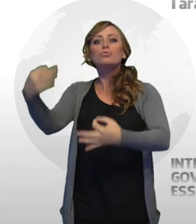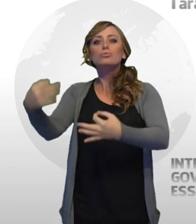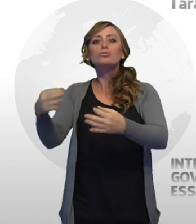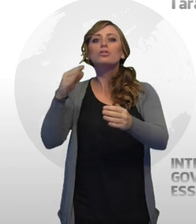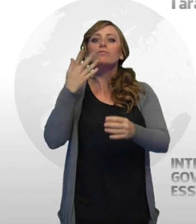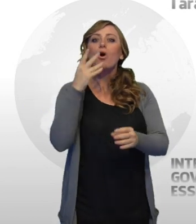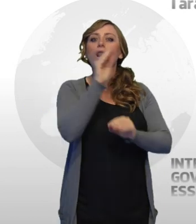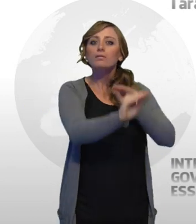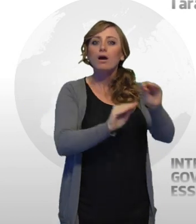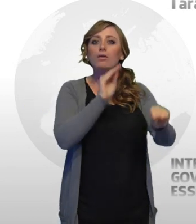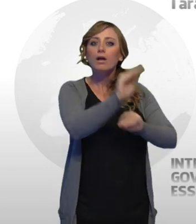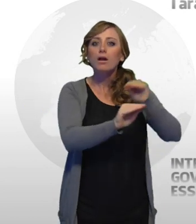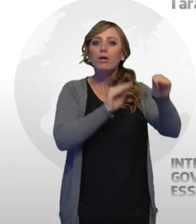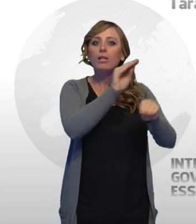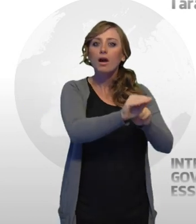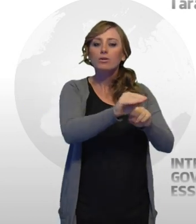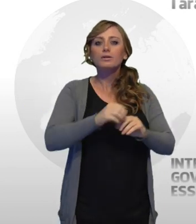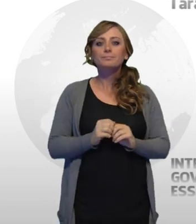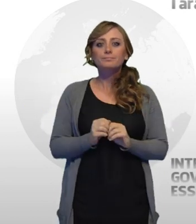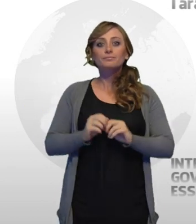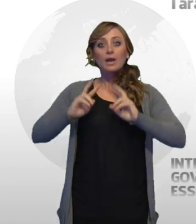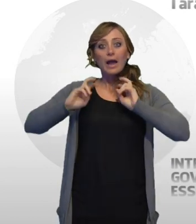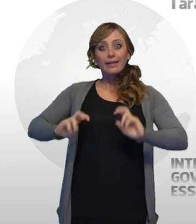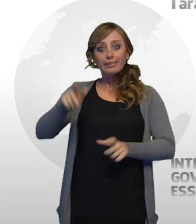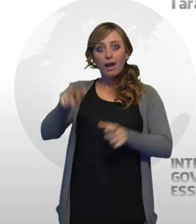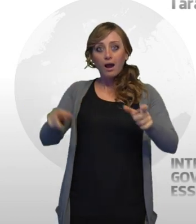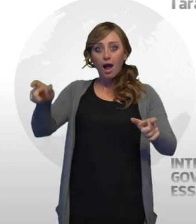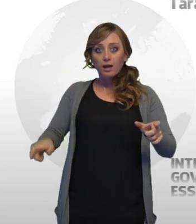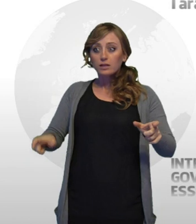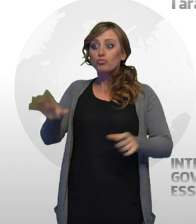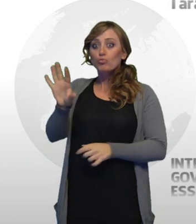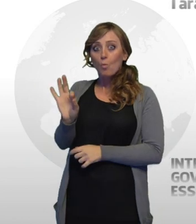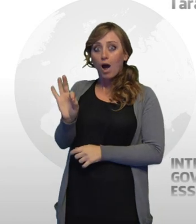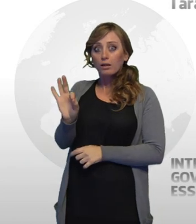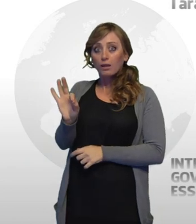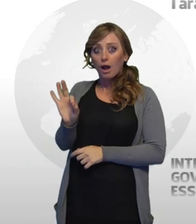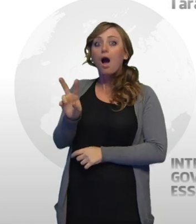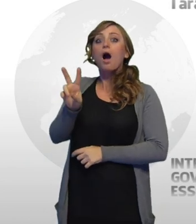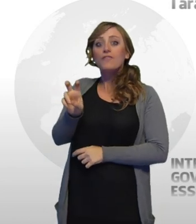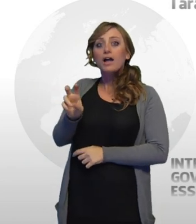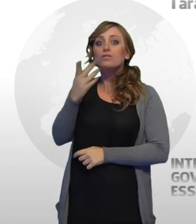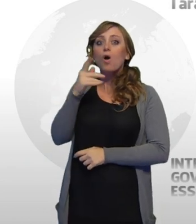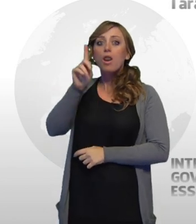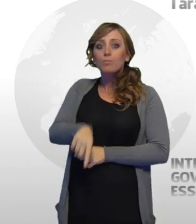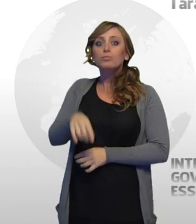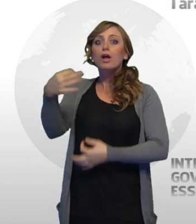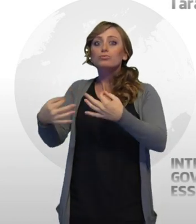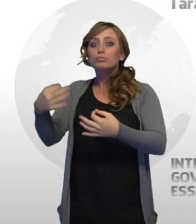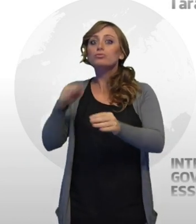ventina su 50 gli indagati che hanno avanzato la stessa richiesta alla procura tarantina.